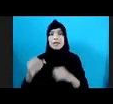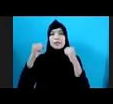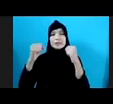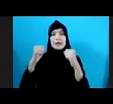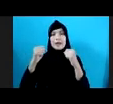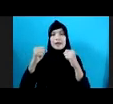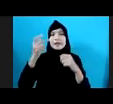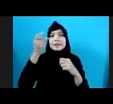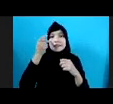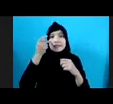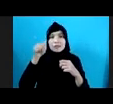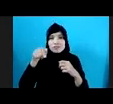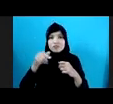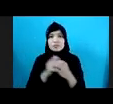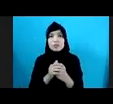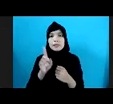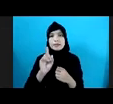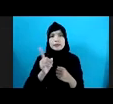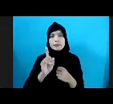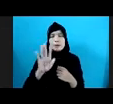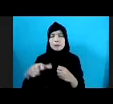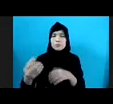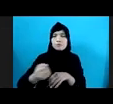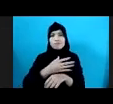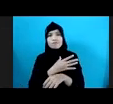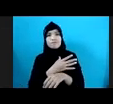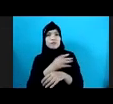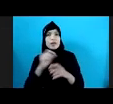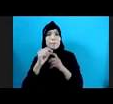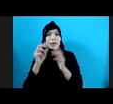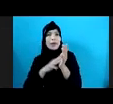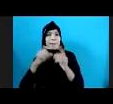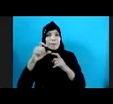Kita Cek Karena Banyak Di Antaranya Yang Terinfeksi Penyakit Seksual Menular